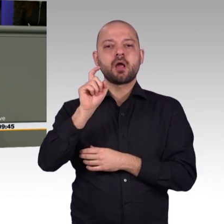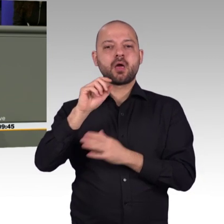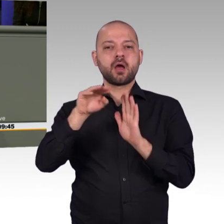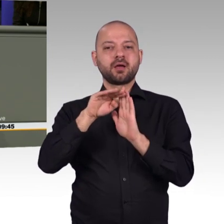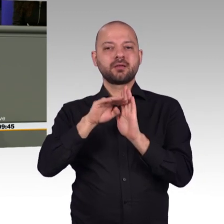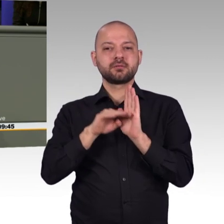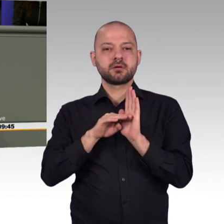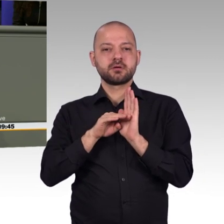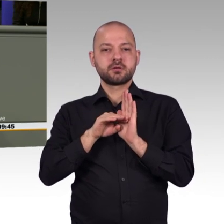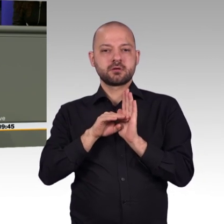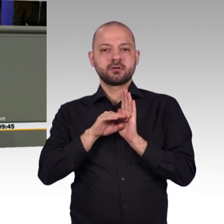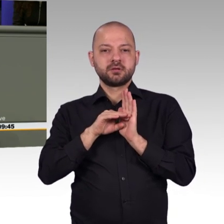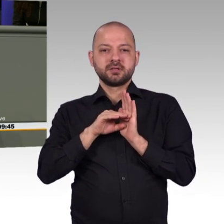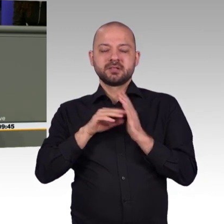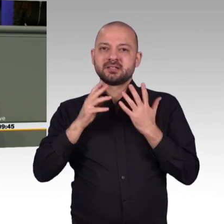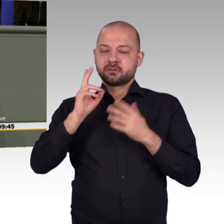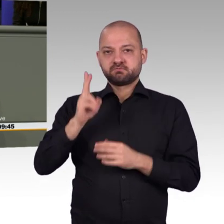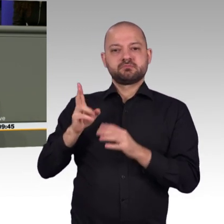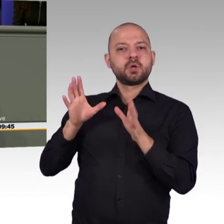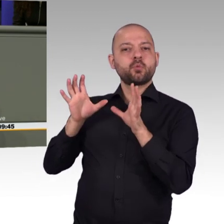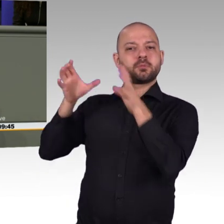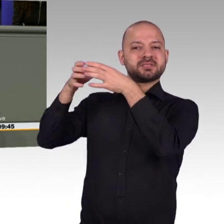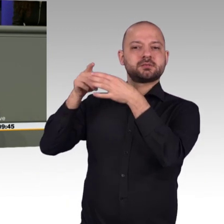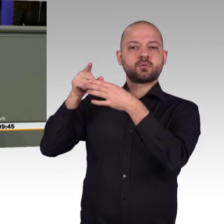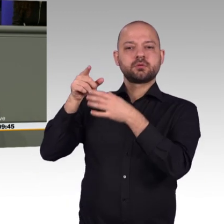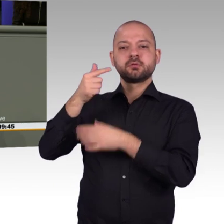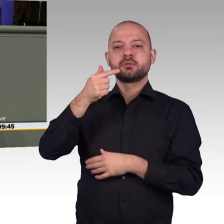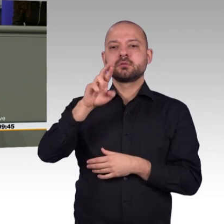Hauptaktionäre nur das Vorwort seiner Umsetzungsstrategie liest.